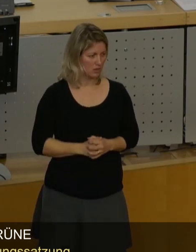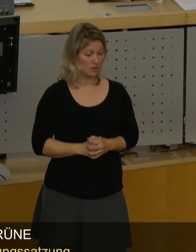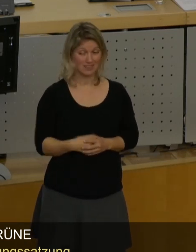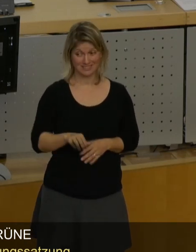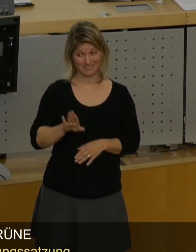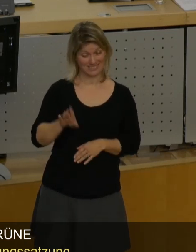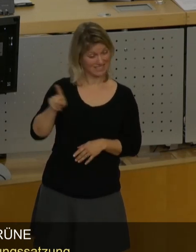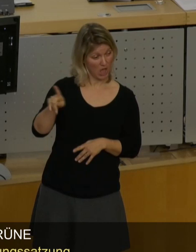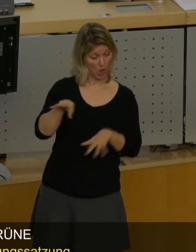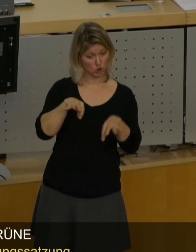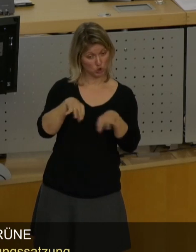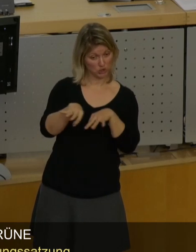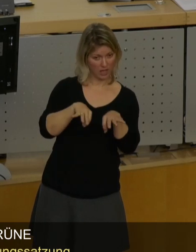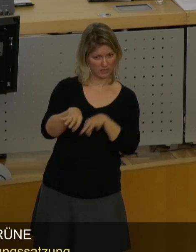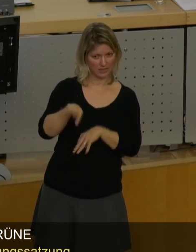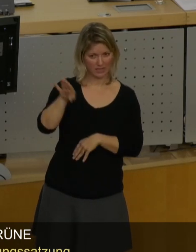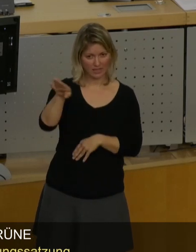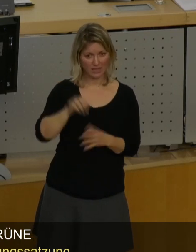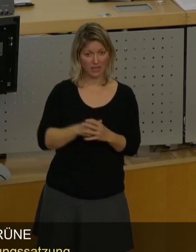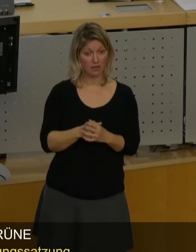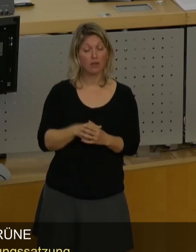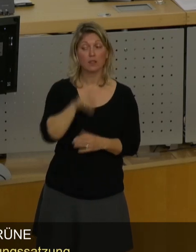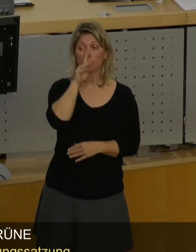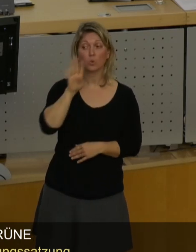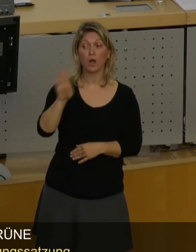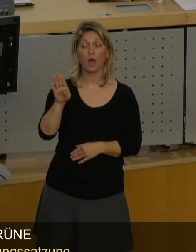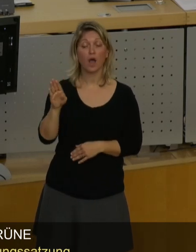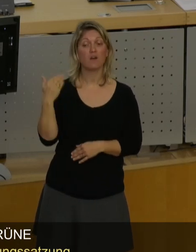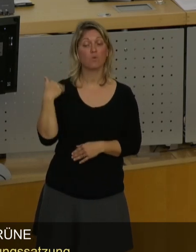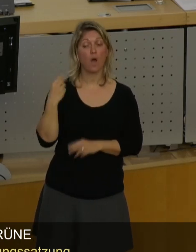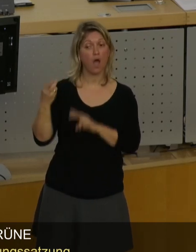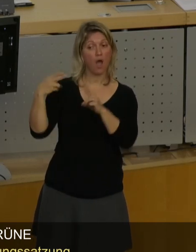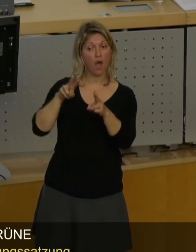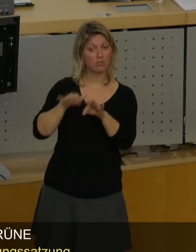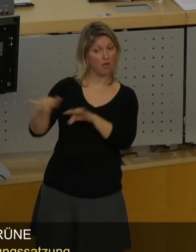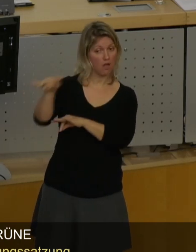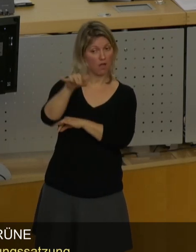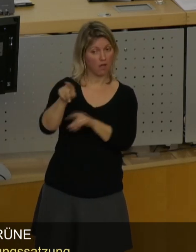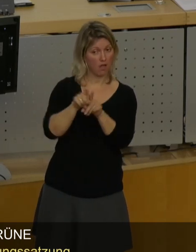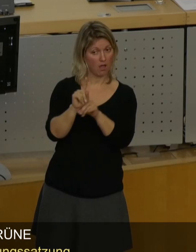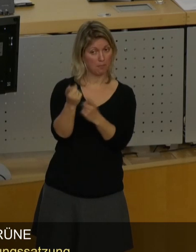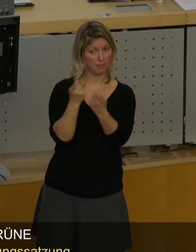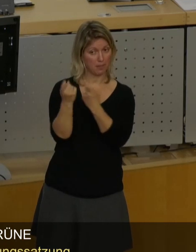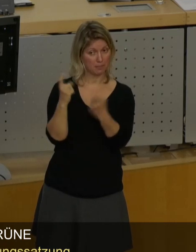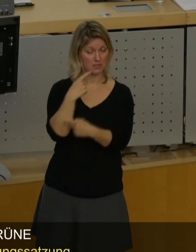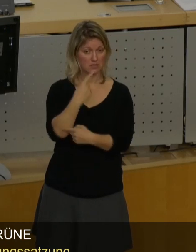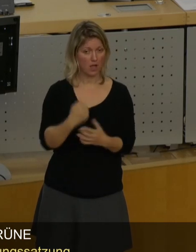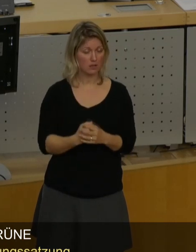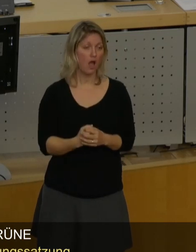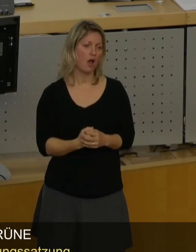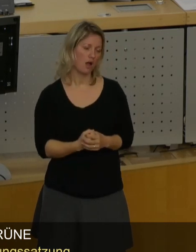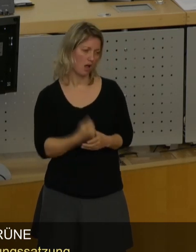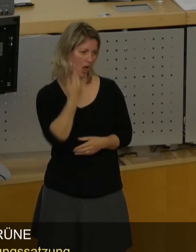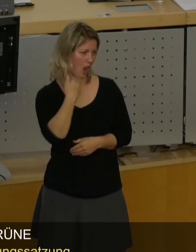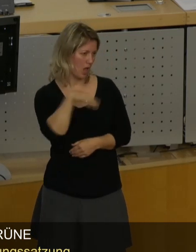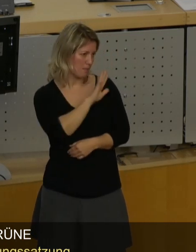Ihre Strategie ist ja immer so. Es waren nicht nur Sie, es waren auch andere Redner von der konservativen Seite. Die haben dann gesagt, ja, liebe Grüne,